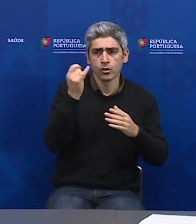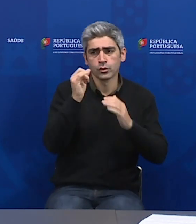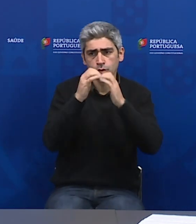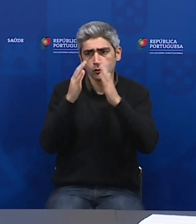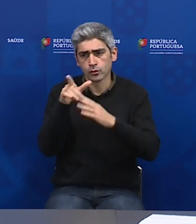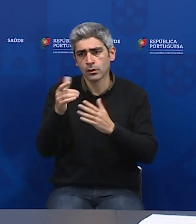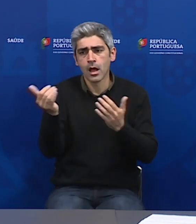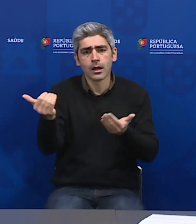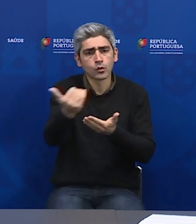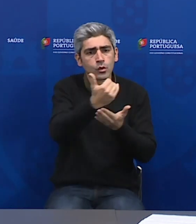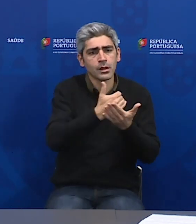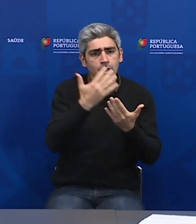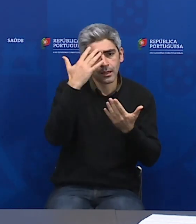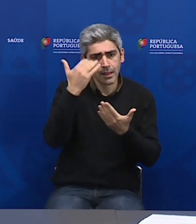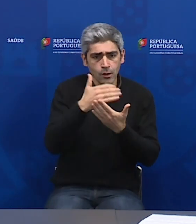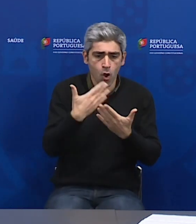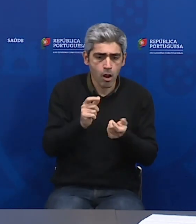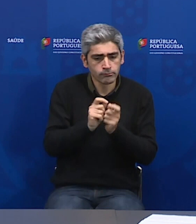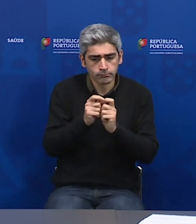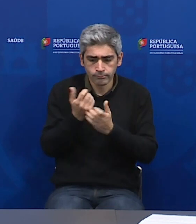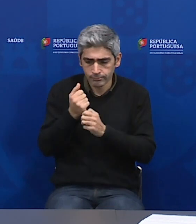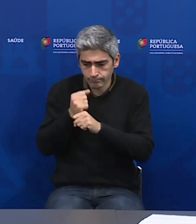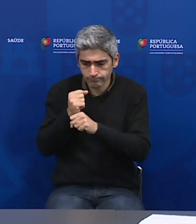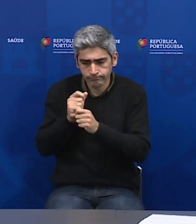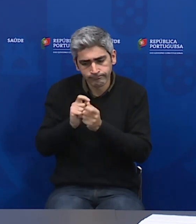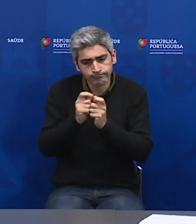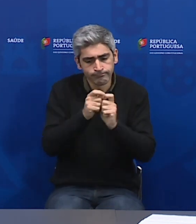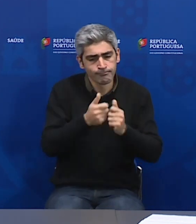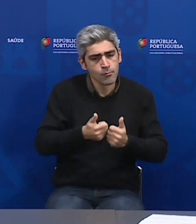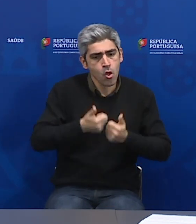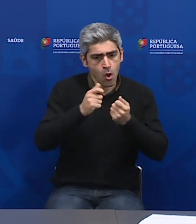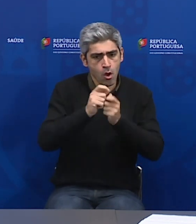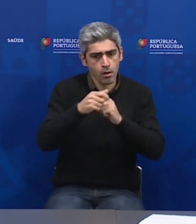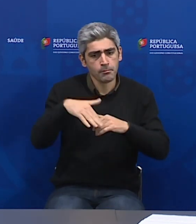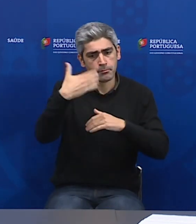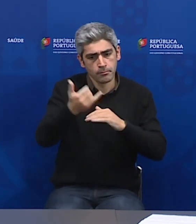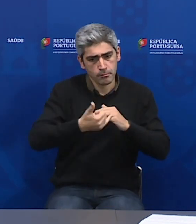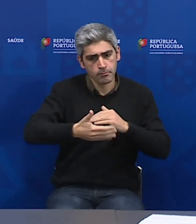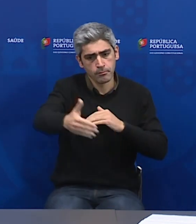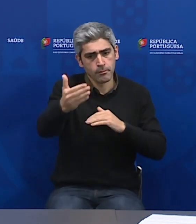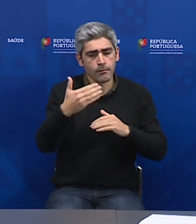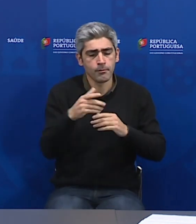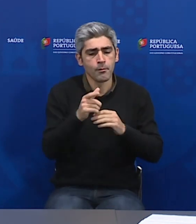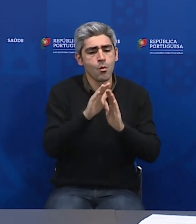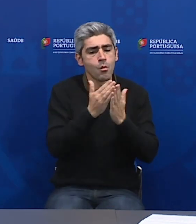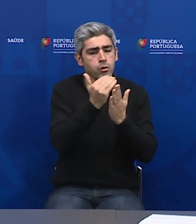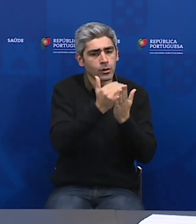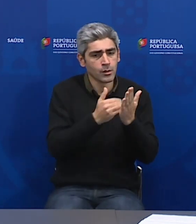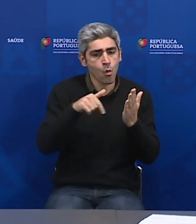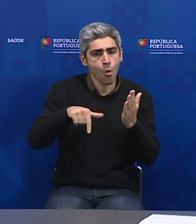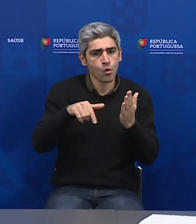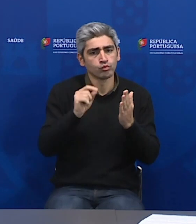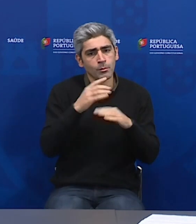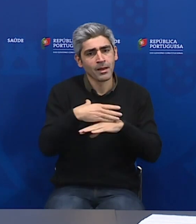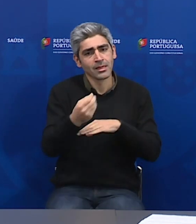recolherem estes dados. Estamos a aperfeiçoar-nos, estamos a melhorar. Garantidamente que os boletins epidemiológicos e o facto deste hoje ter